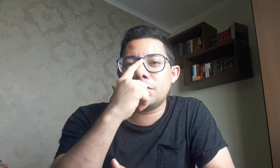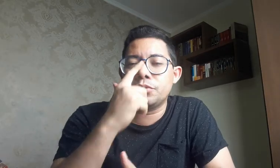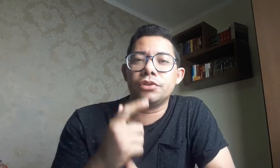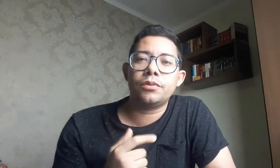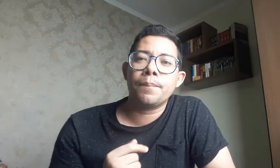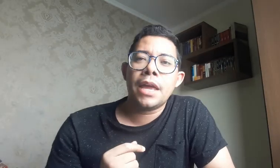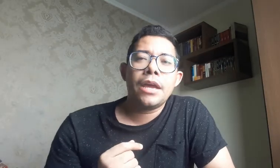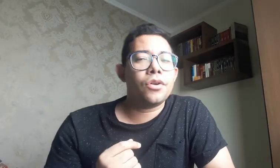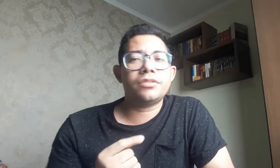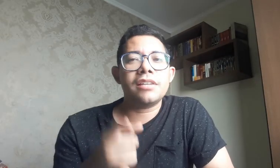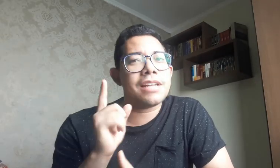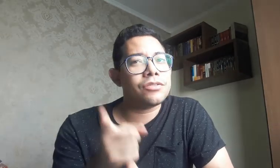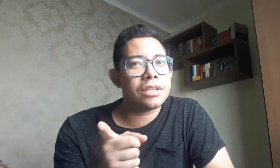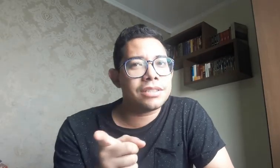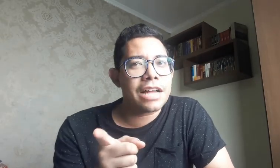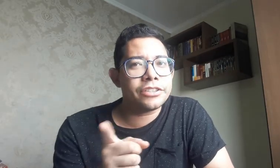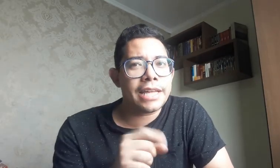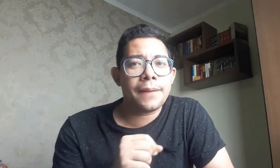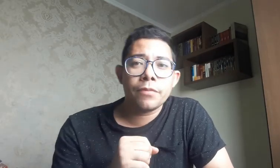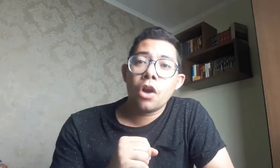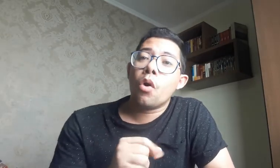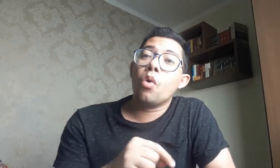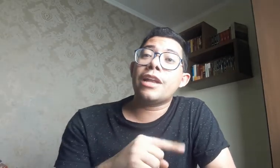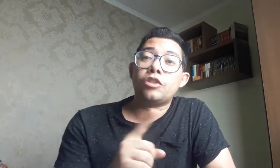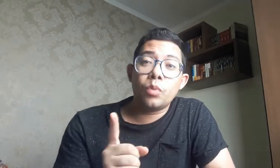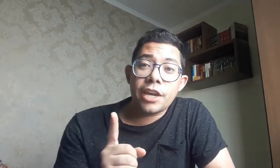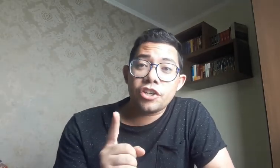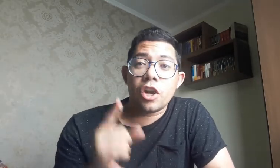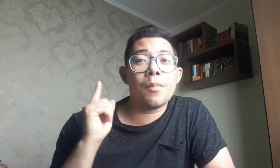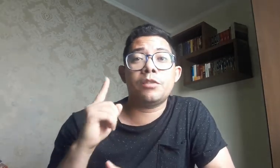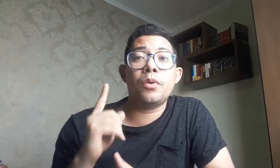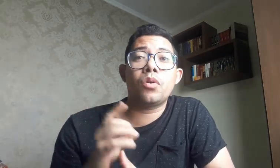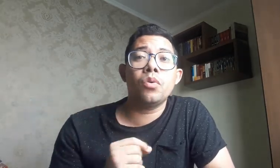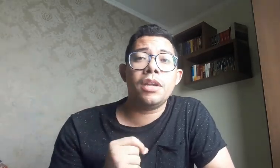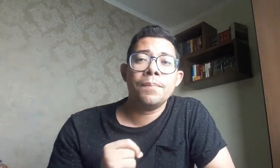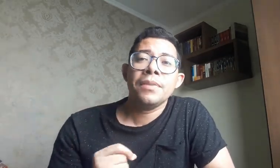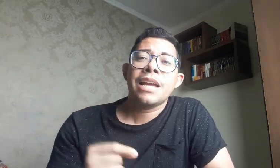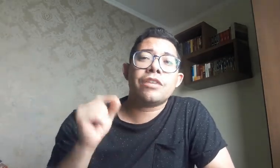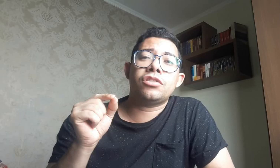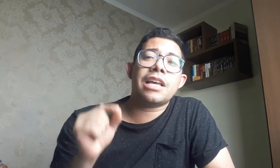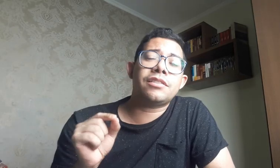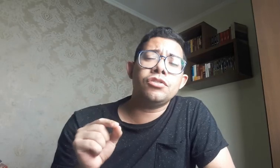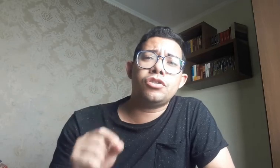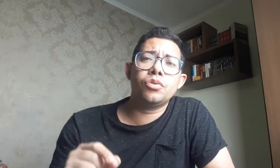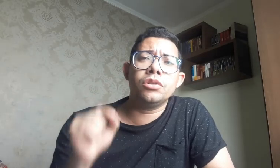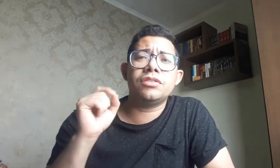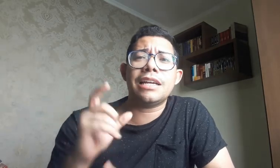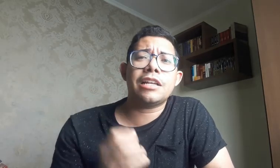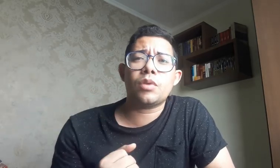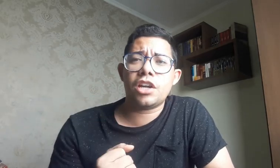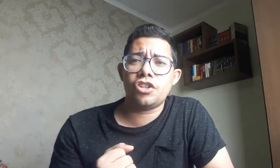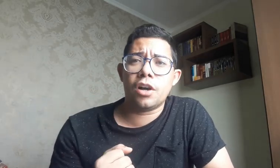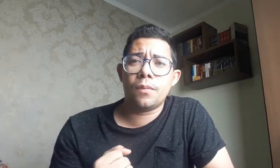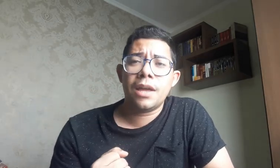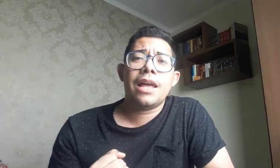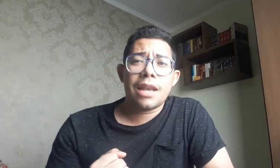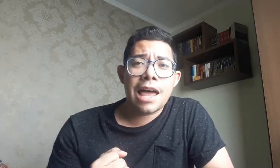de surdos. Eu não sei se na sua cidade tem ou na sua região, mas procure. Associação de Surdos aí na sua região. Lá